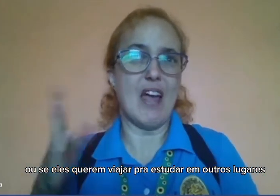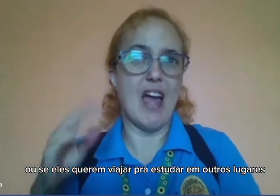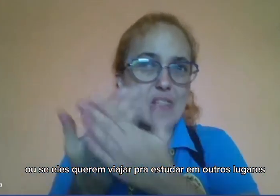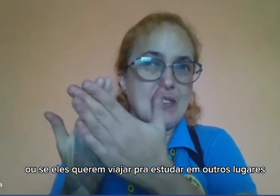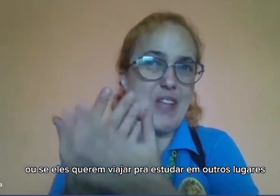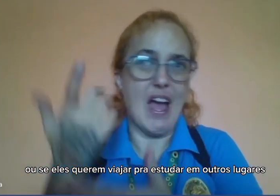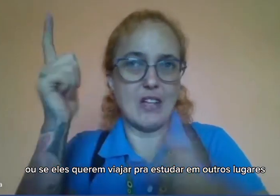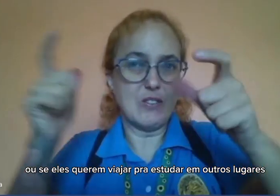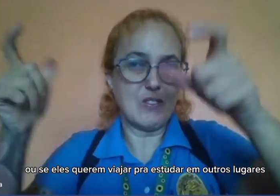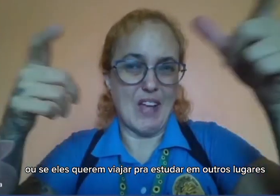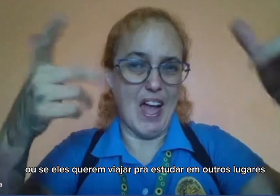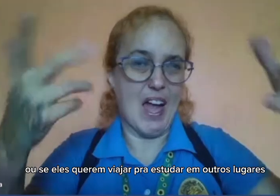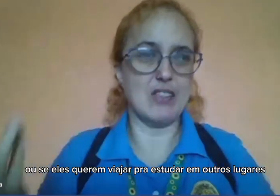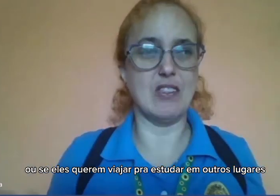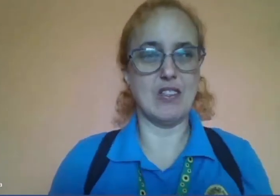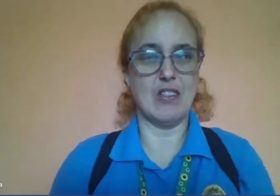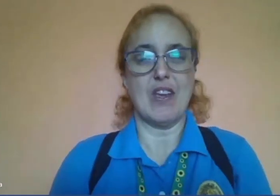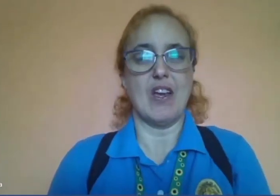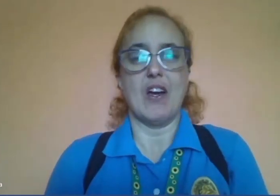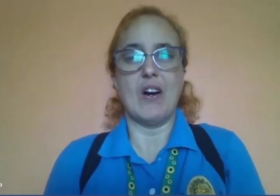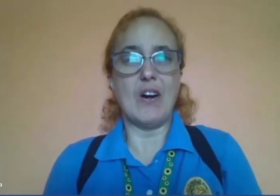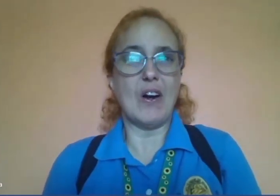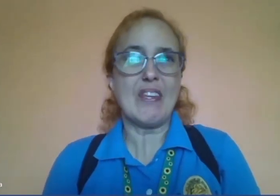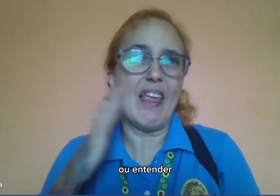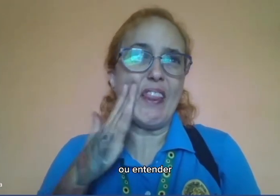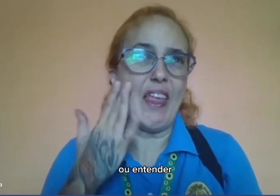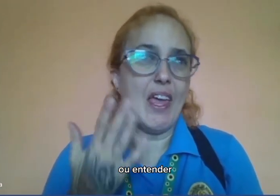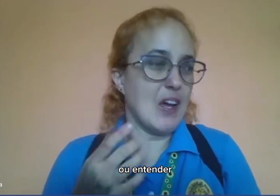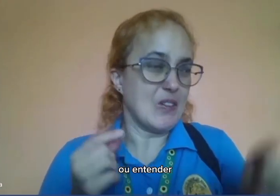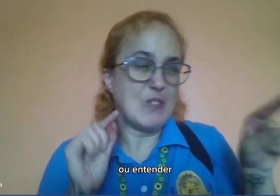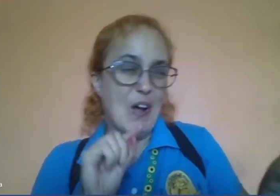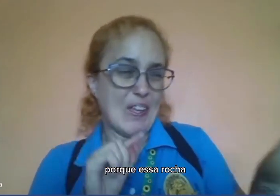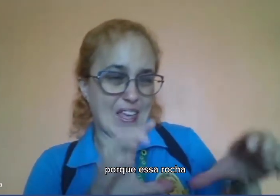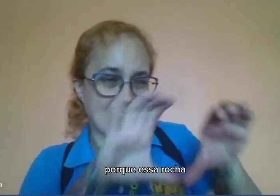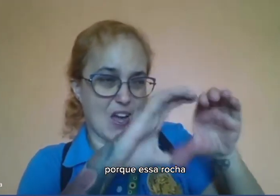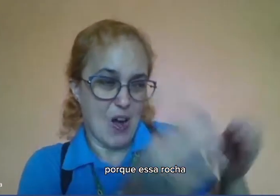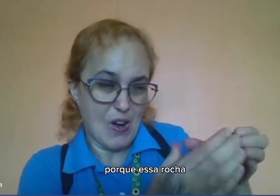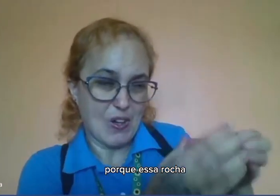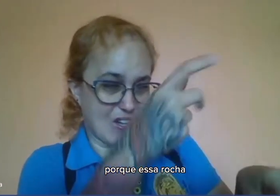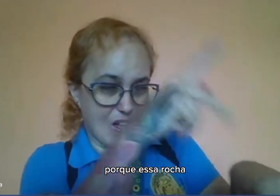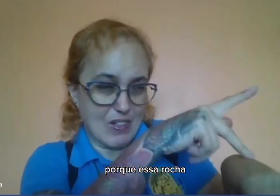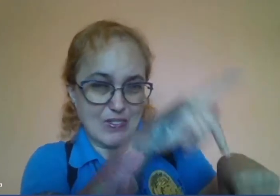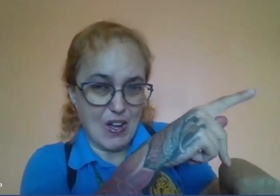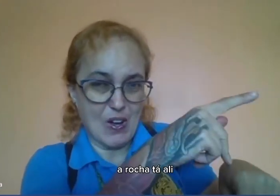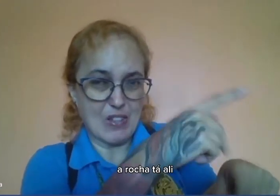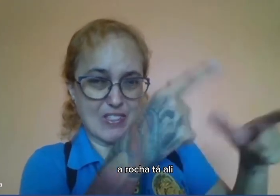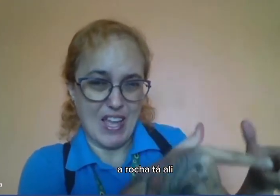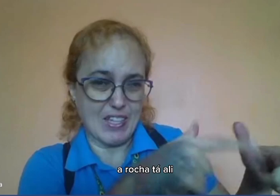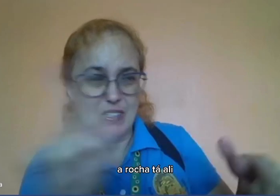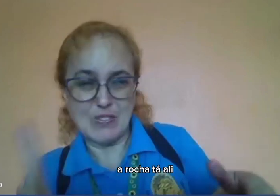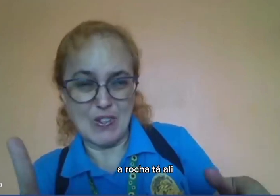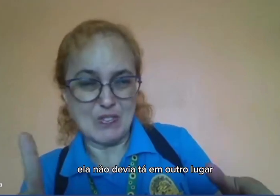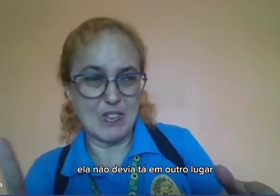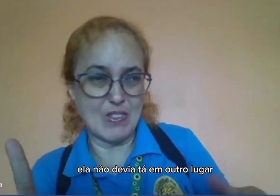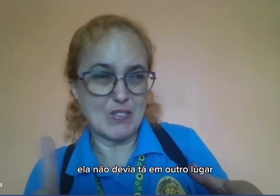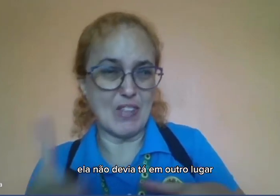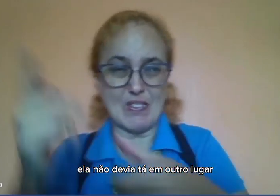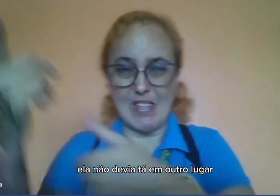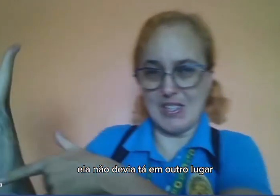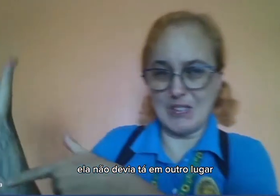para estudar em outros lugares, ou entender o porquê essa rocha, a rocha está ali e não deveria